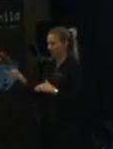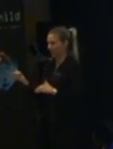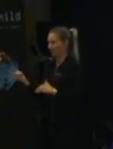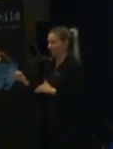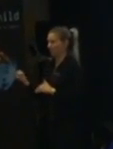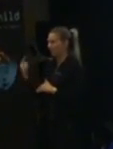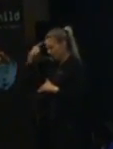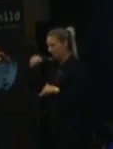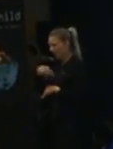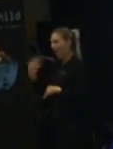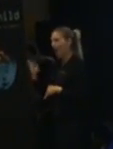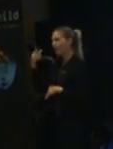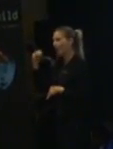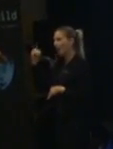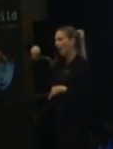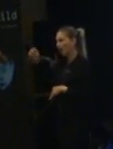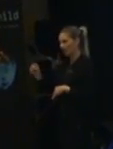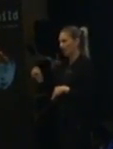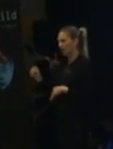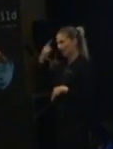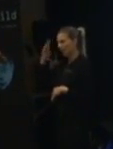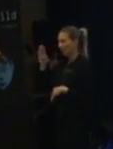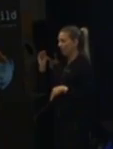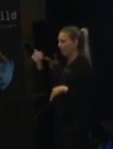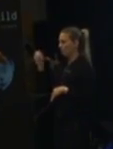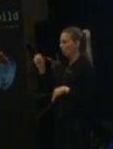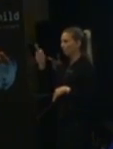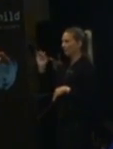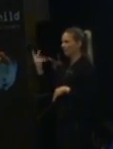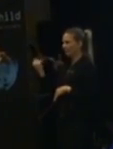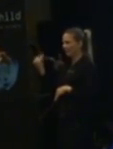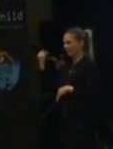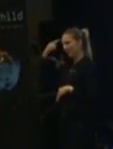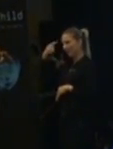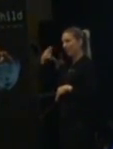talanger. Jag tänker att Dabrowski tänkte talanger. Hur tar vi till vara dem?